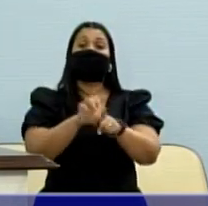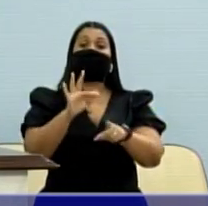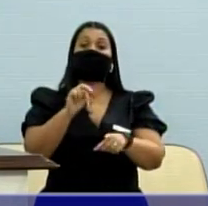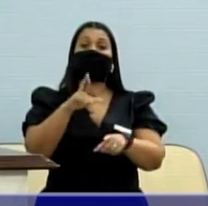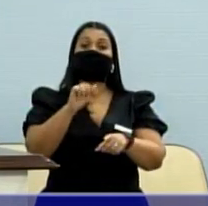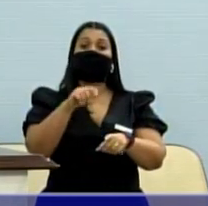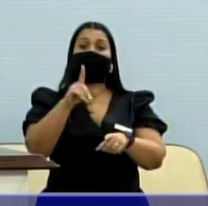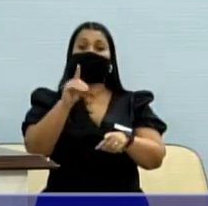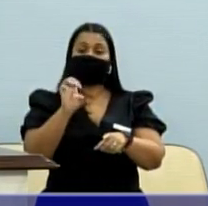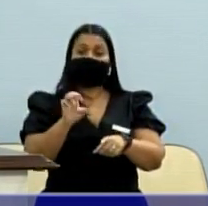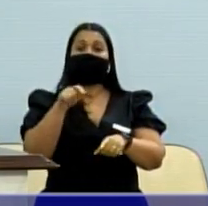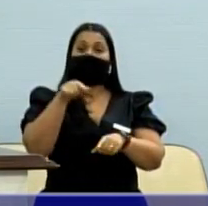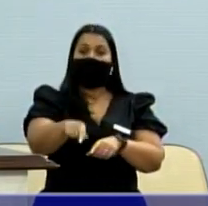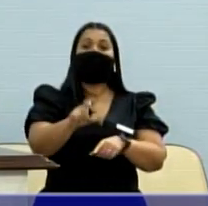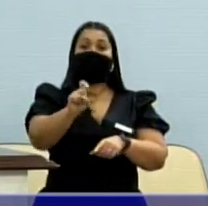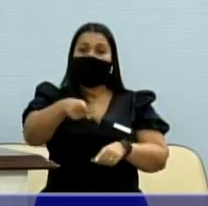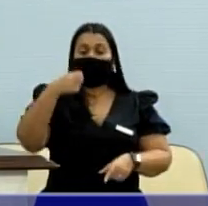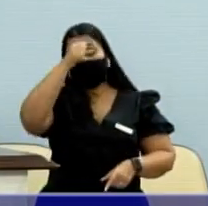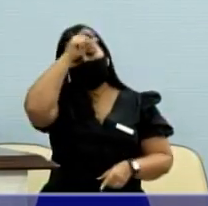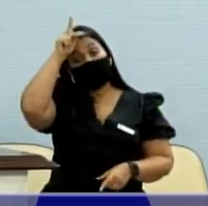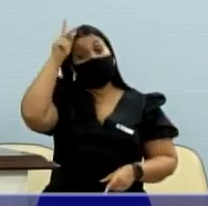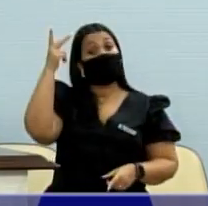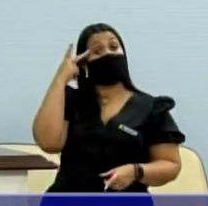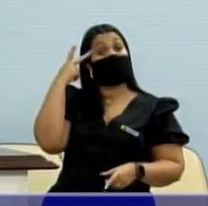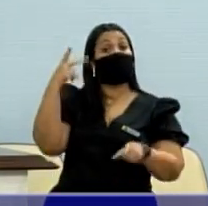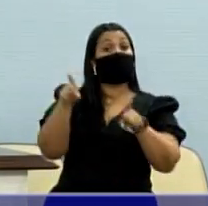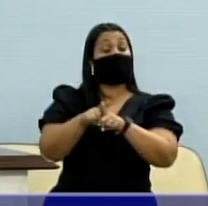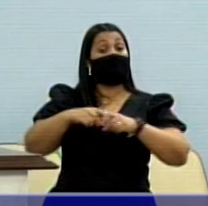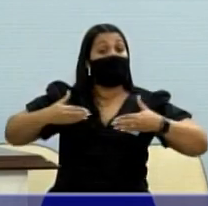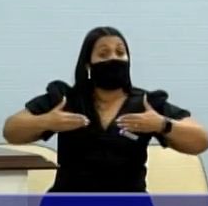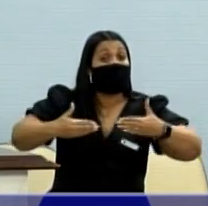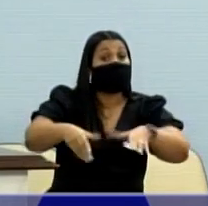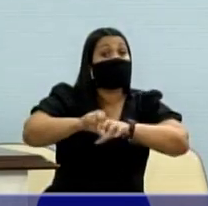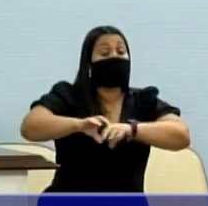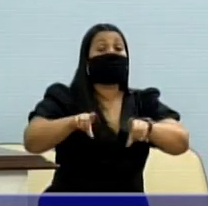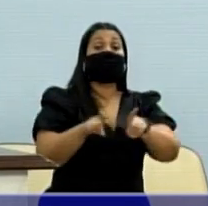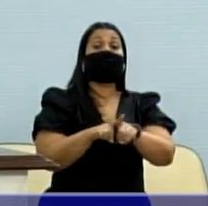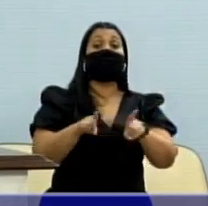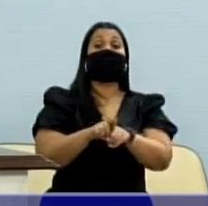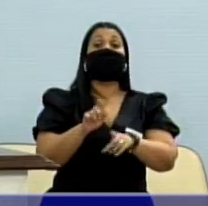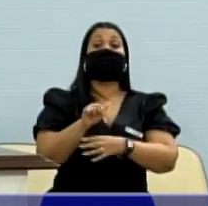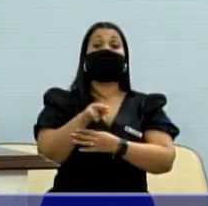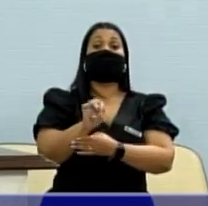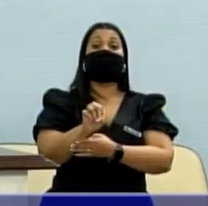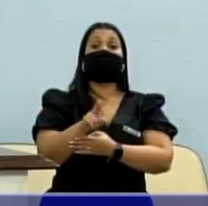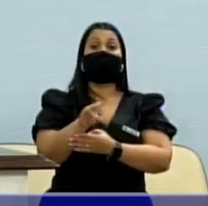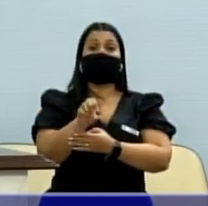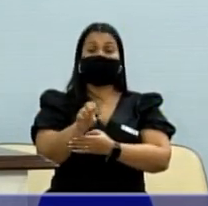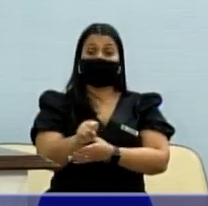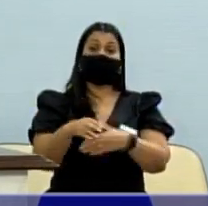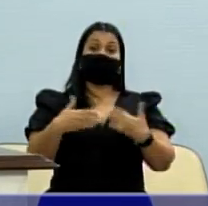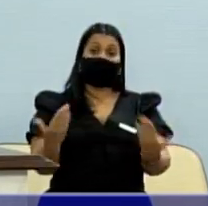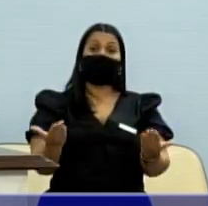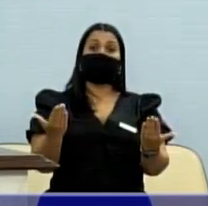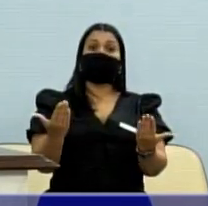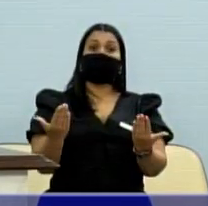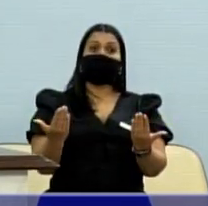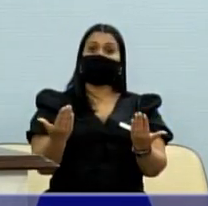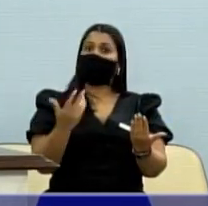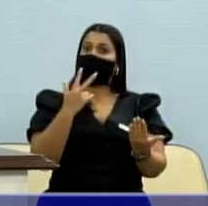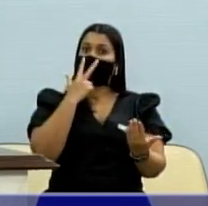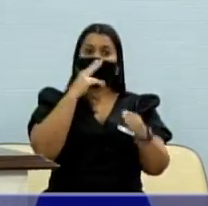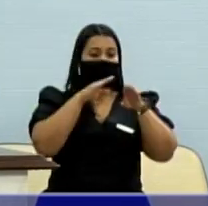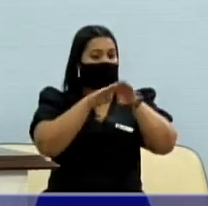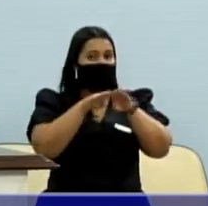Haddad, que é ex-ministro ex-prefeito de São Paulo e ex-ministro da Educação, e Guilherme Boulos. O empate técnico é a primeira vez